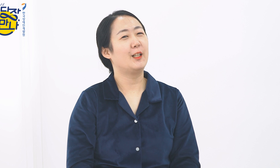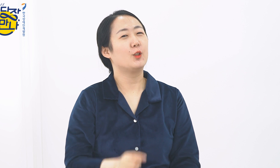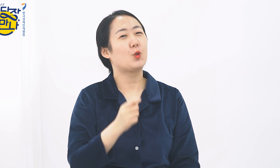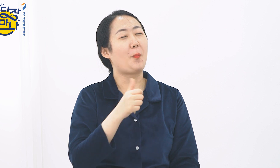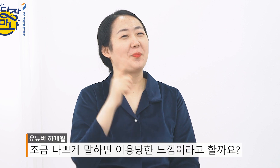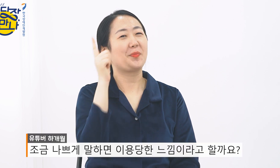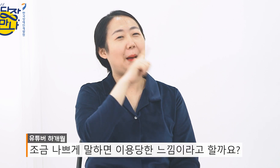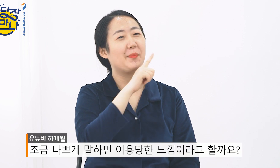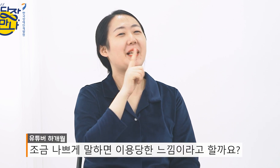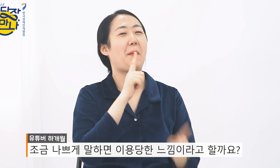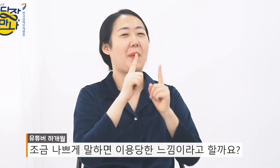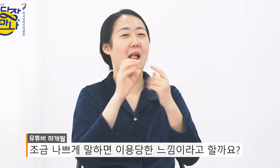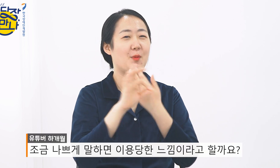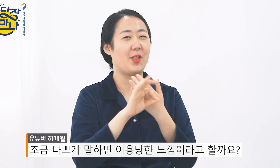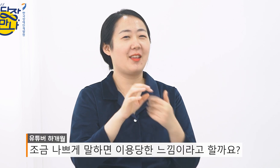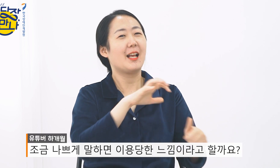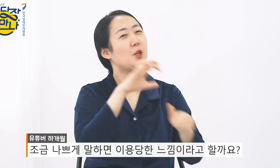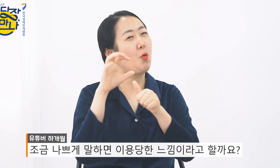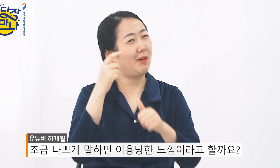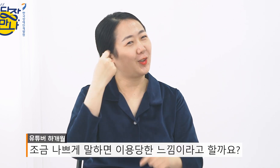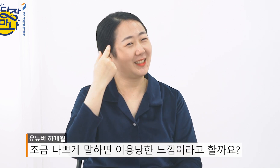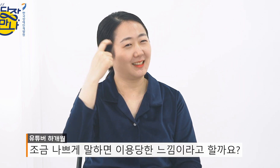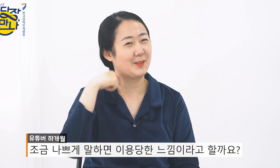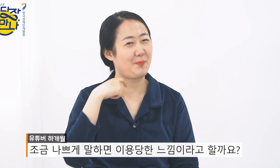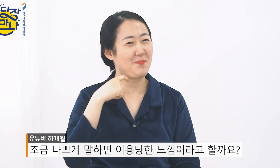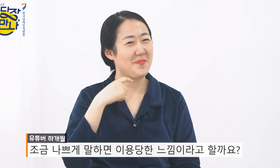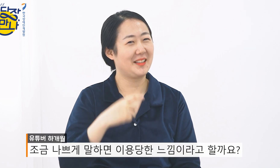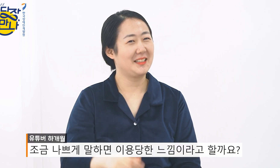조금 나쁘게 말하면 이용당한 느낌이라고 할까요?